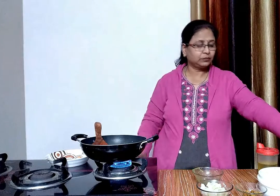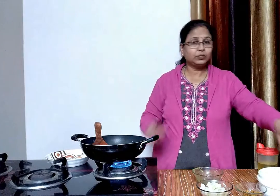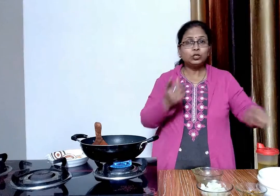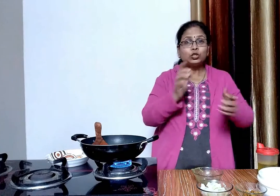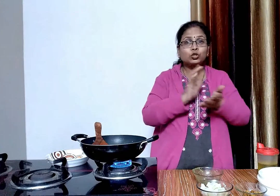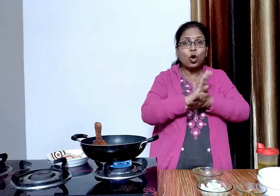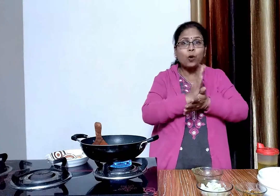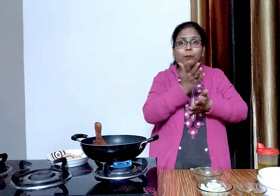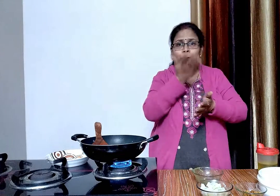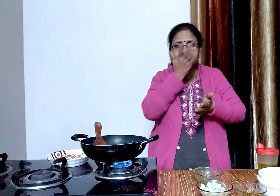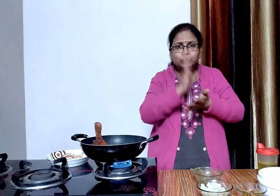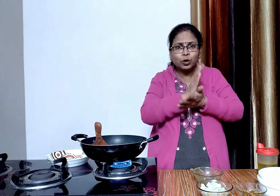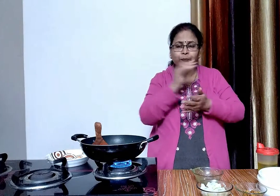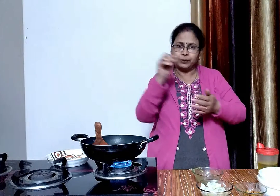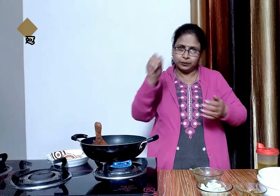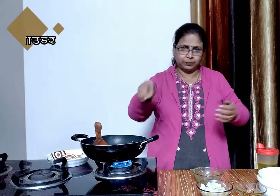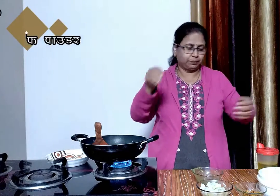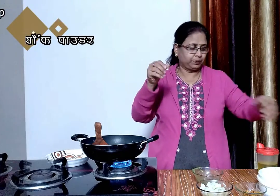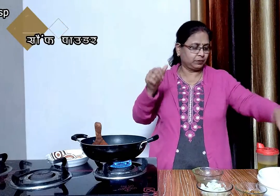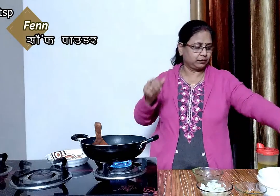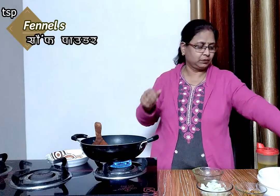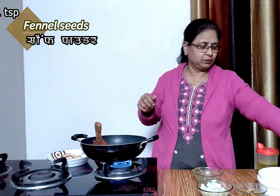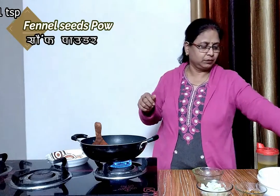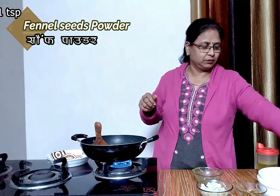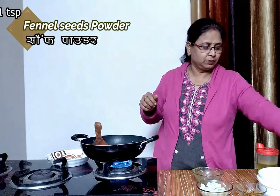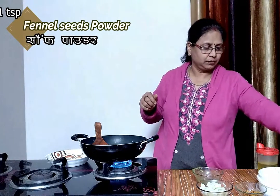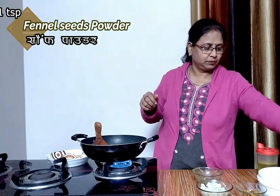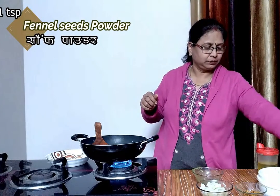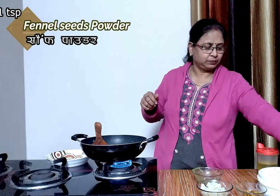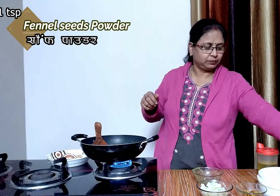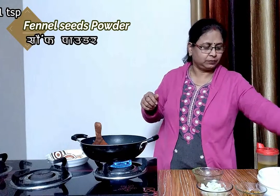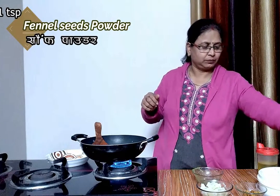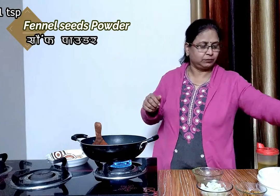एक चमच पिसी हुई सॉस डाल कर अच्छे से मिला लेंगे